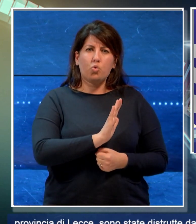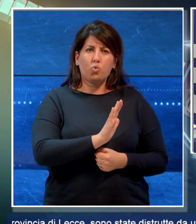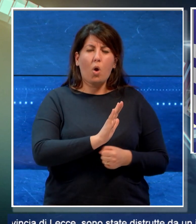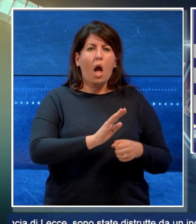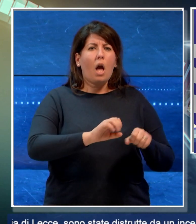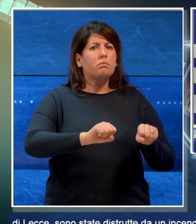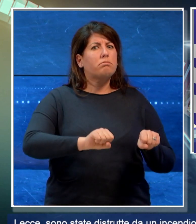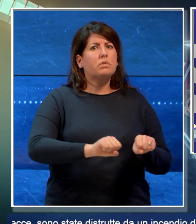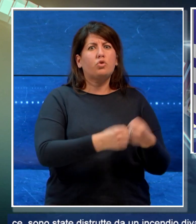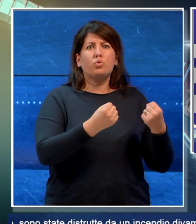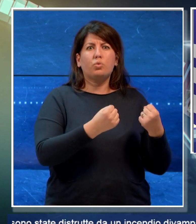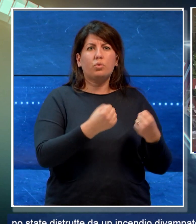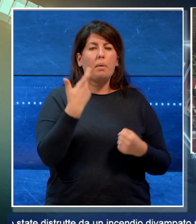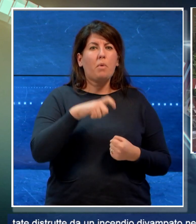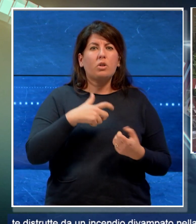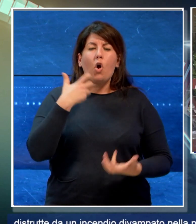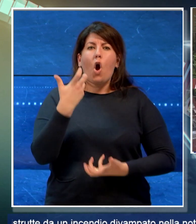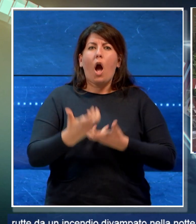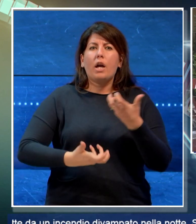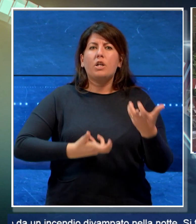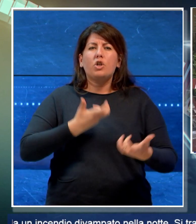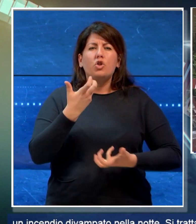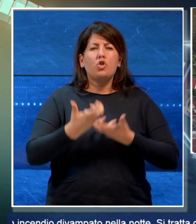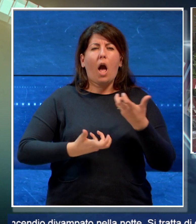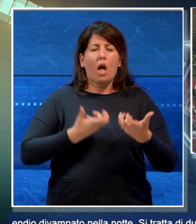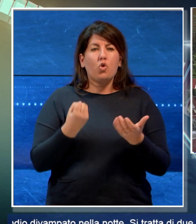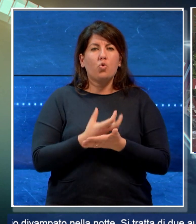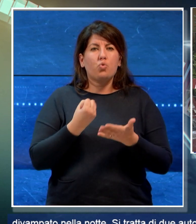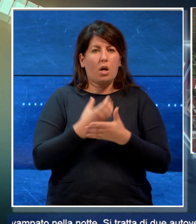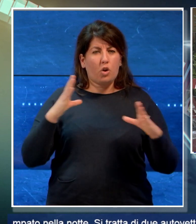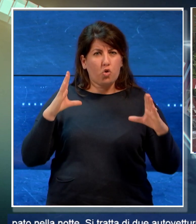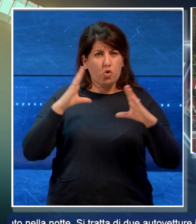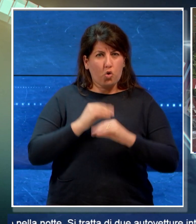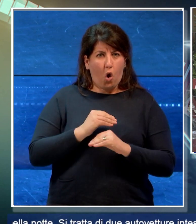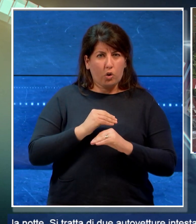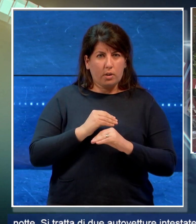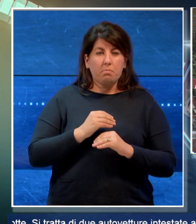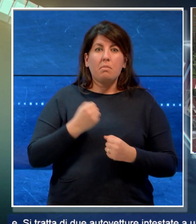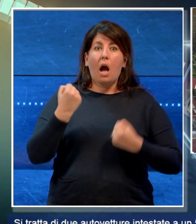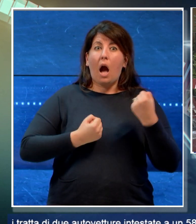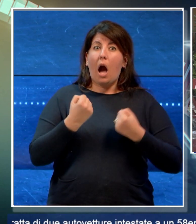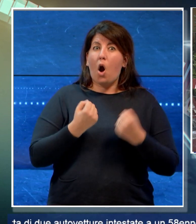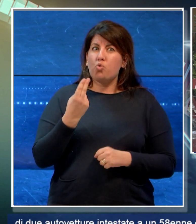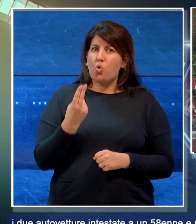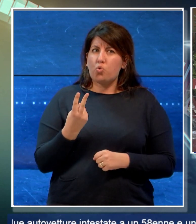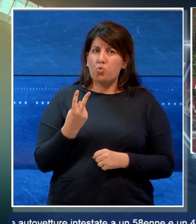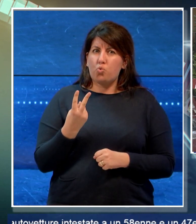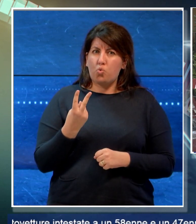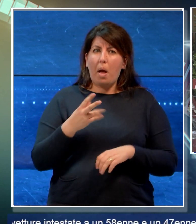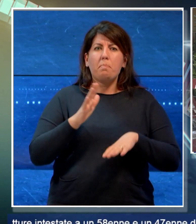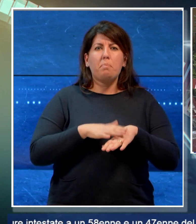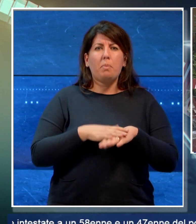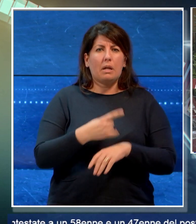distrutte da un incendio divampato nella notte. Si tratta di due auto intestate a un